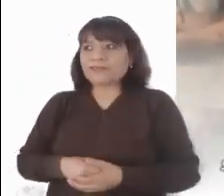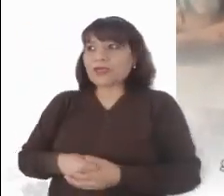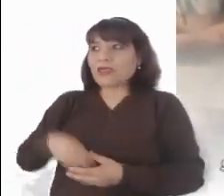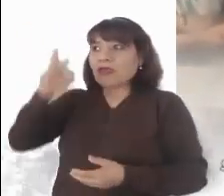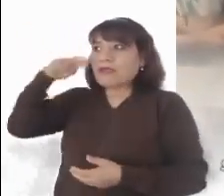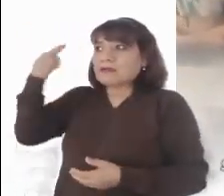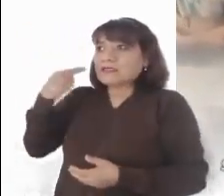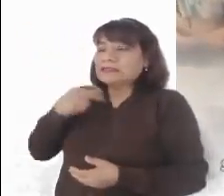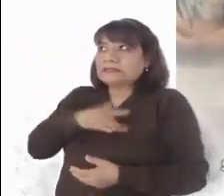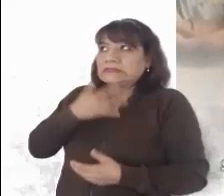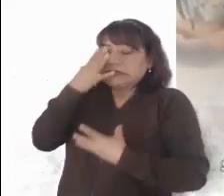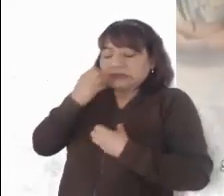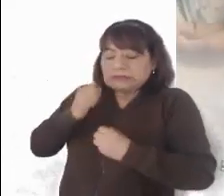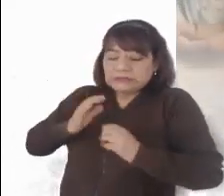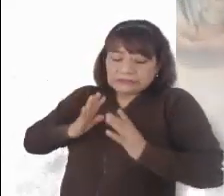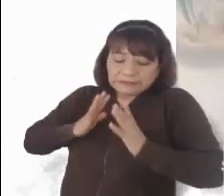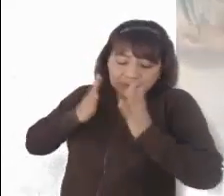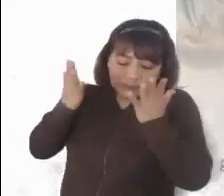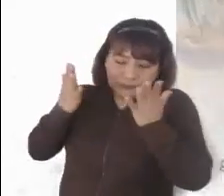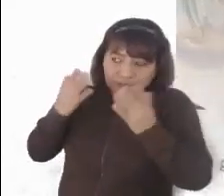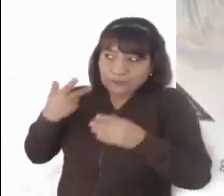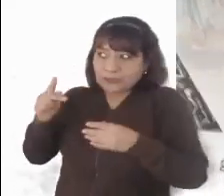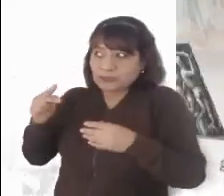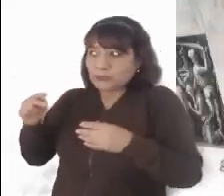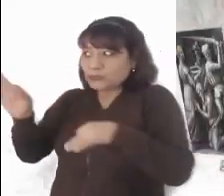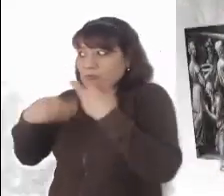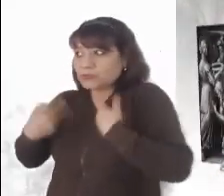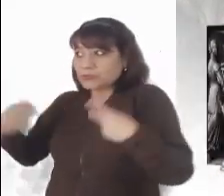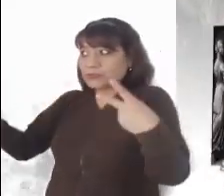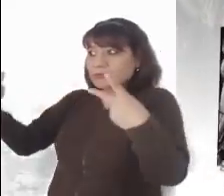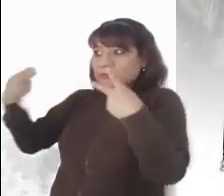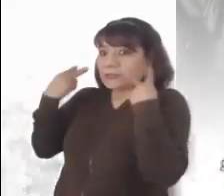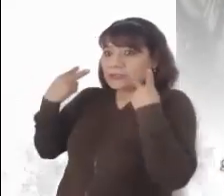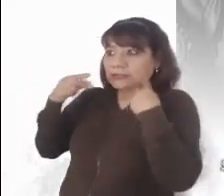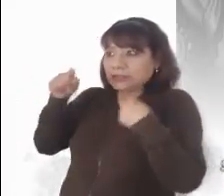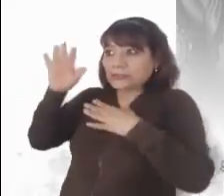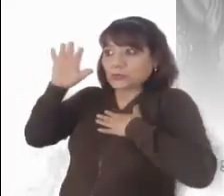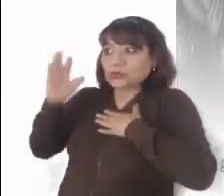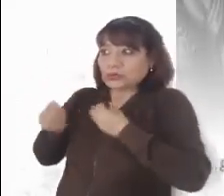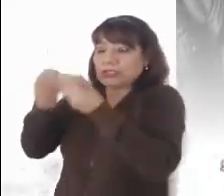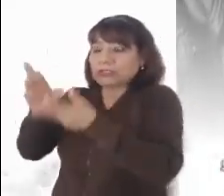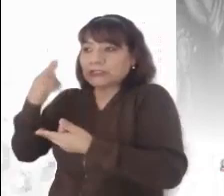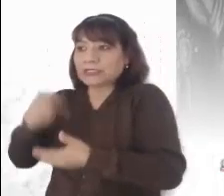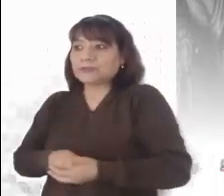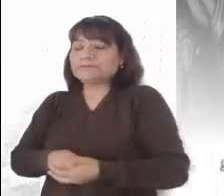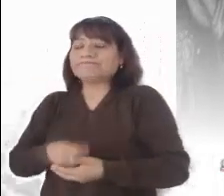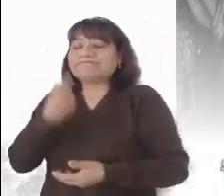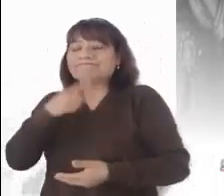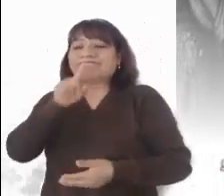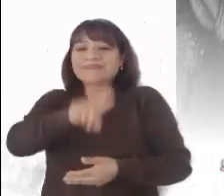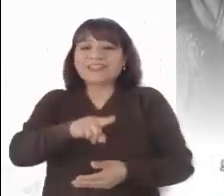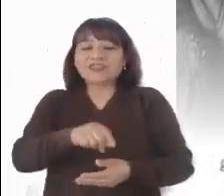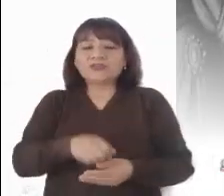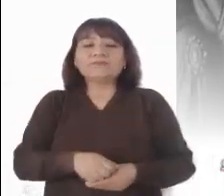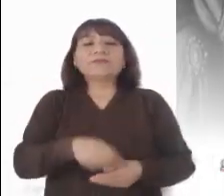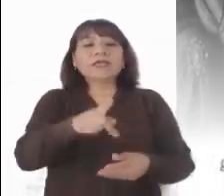su juramento y por no quedar mal con los invitados, ordenó que se la dieran. Y entonces mandó degollar a Juan en